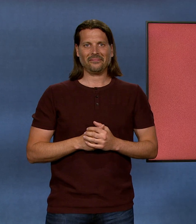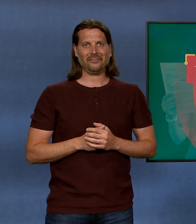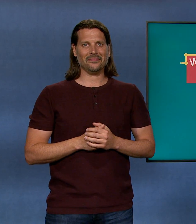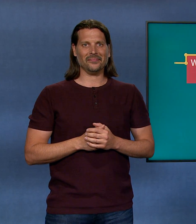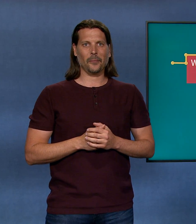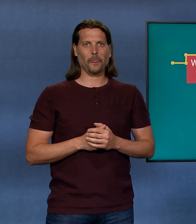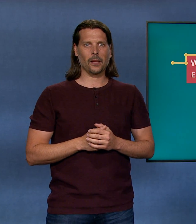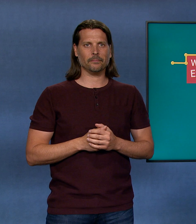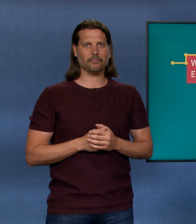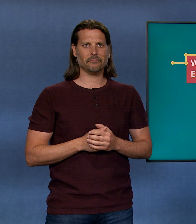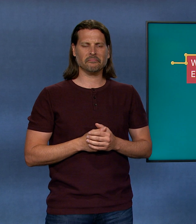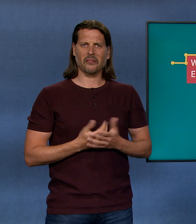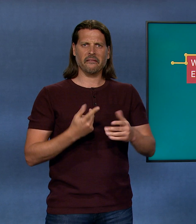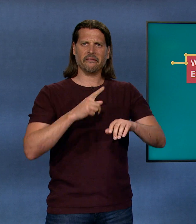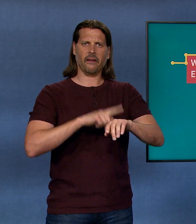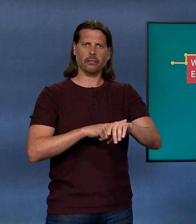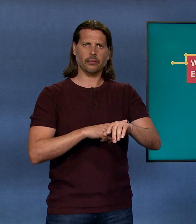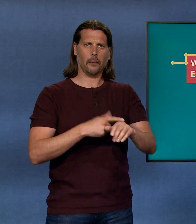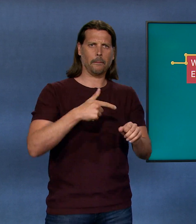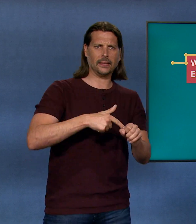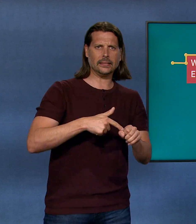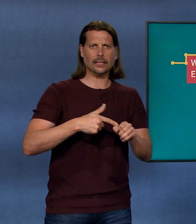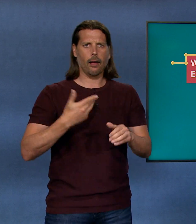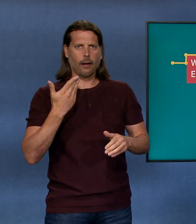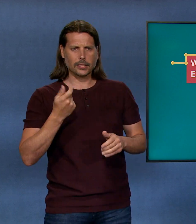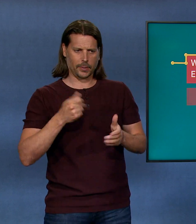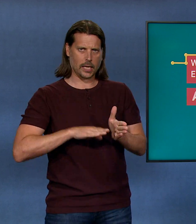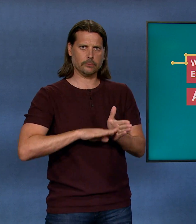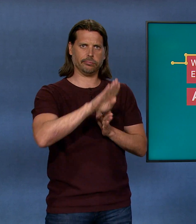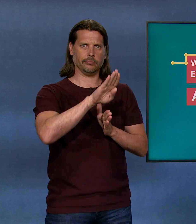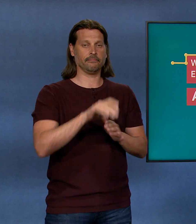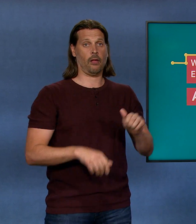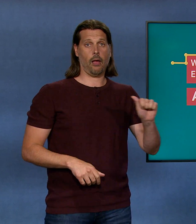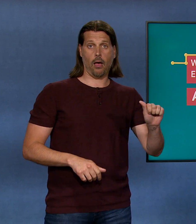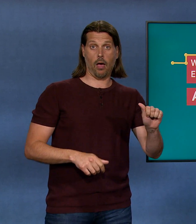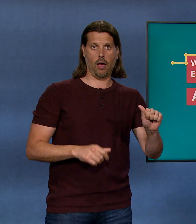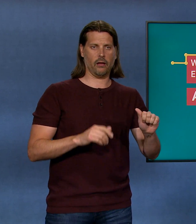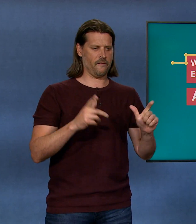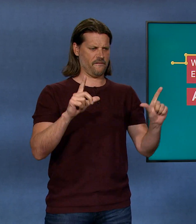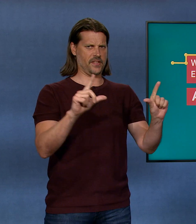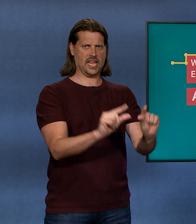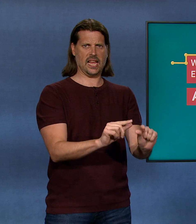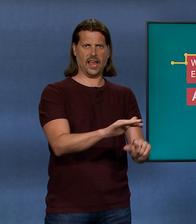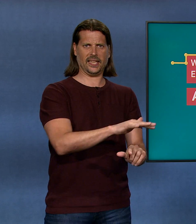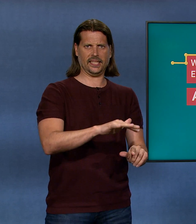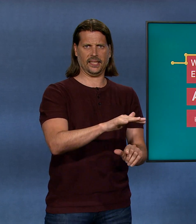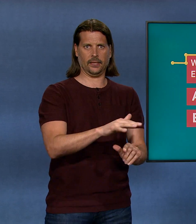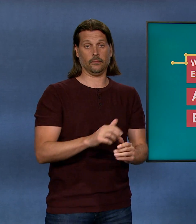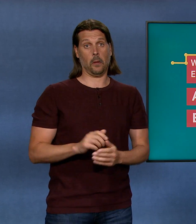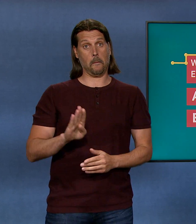Wann kann der Preis von Benzin oder Erdgas steigen? A, wenn es eher zu wenig davon hat oder B, wenn es